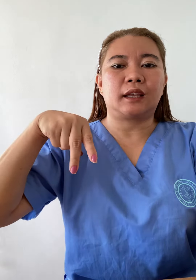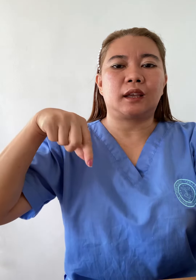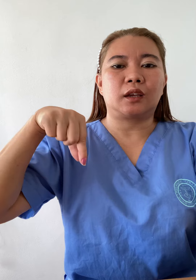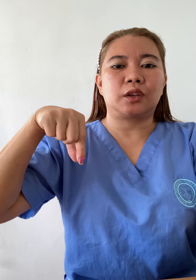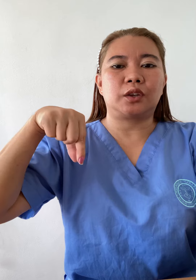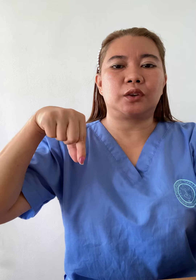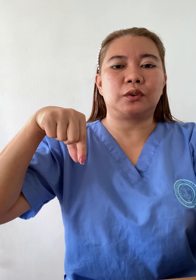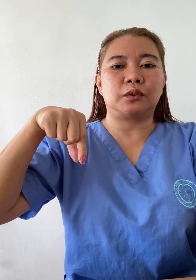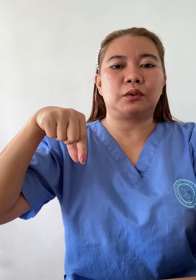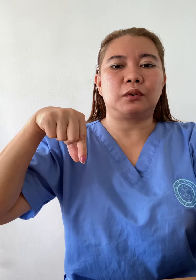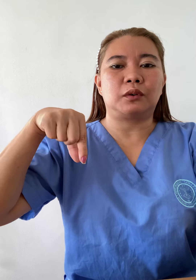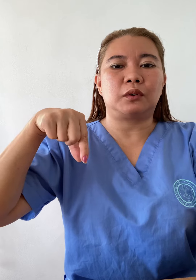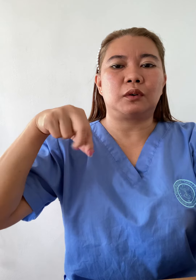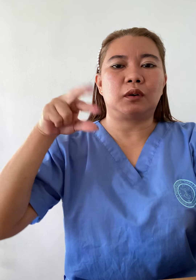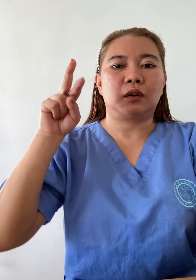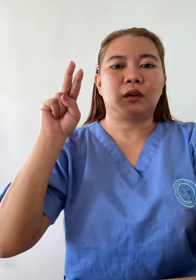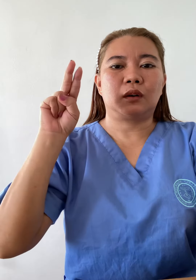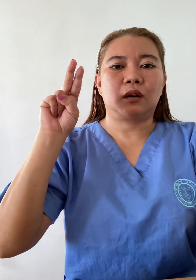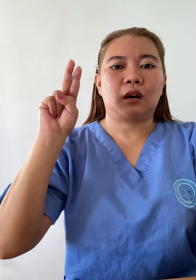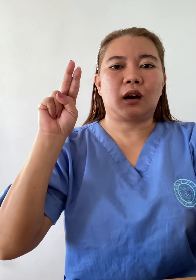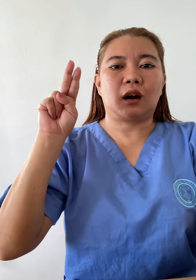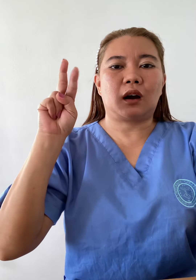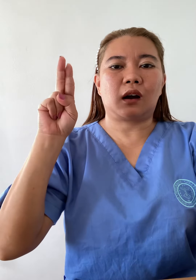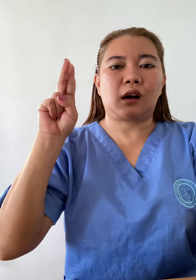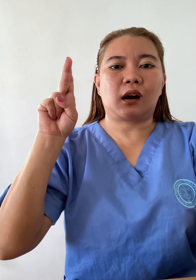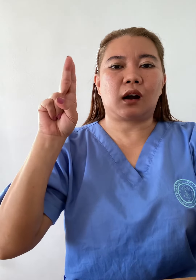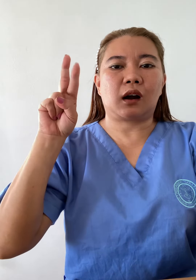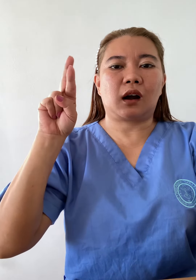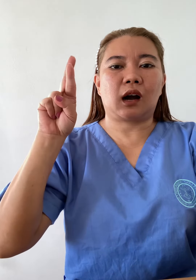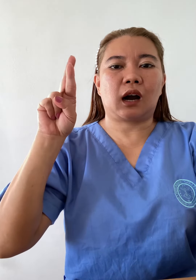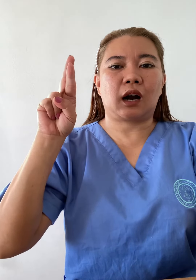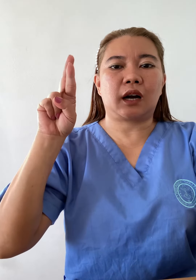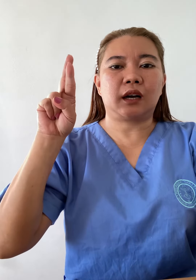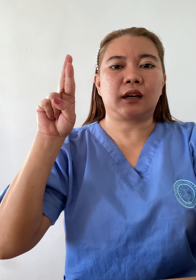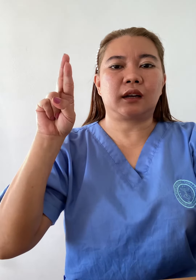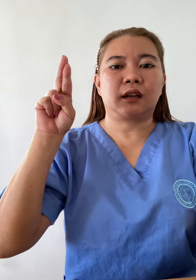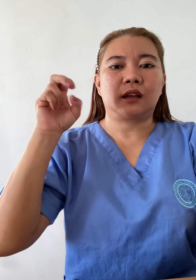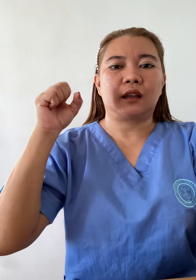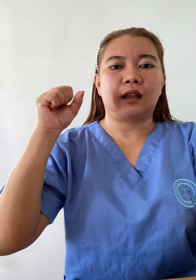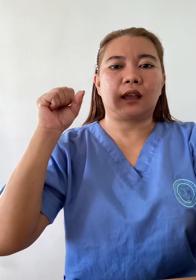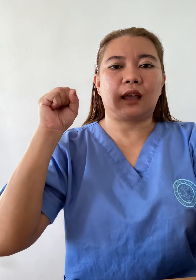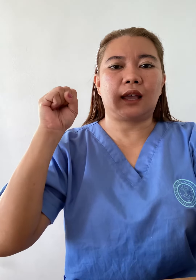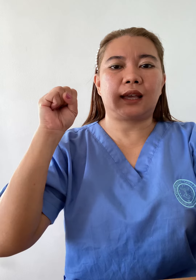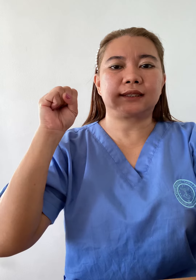Q, R, S,